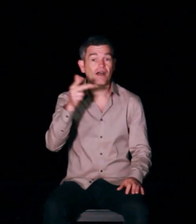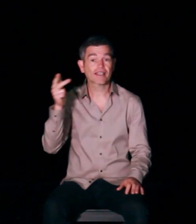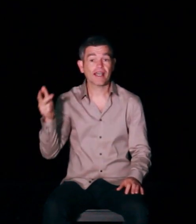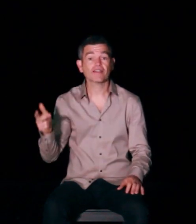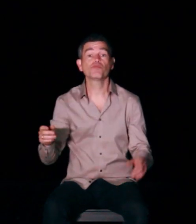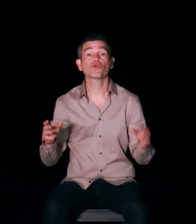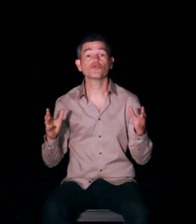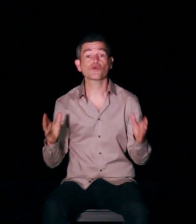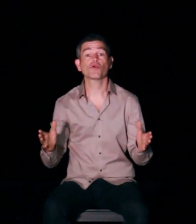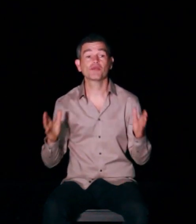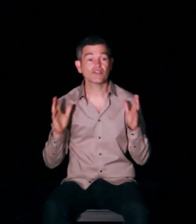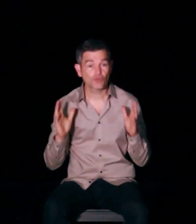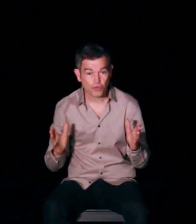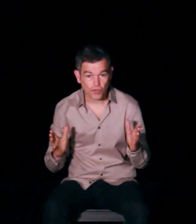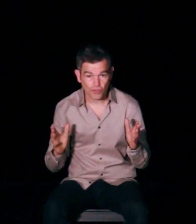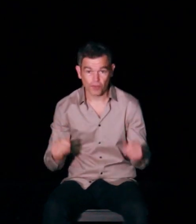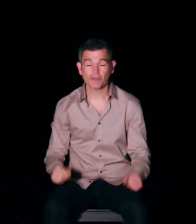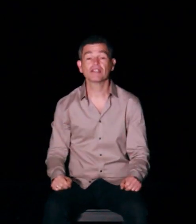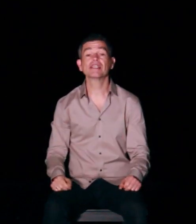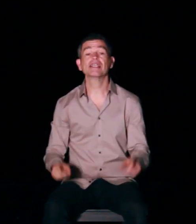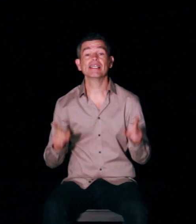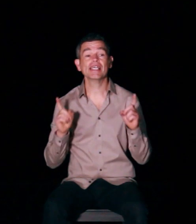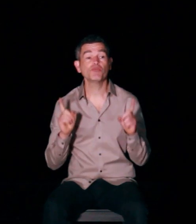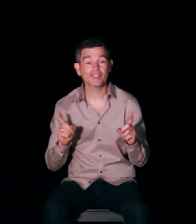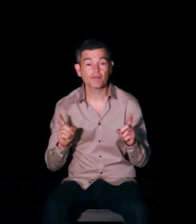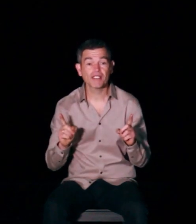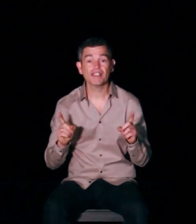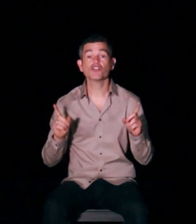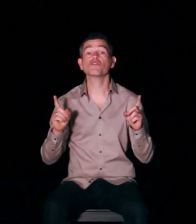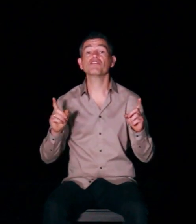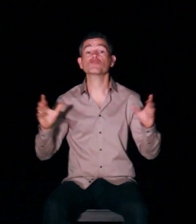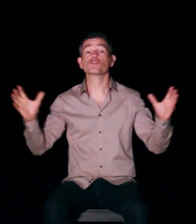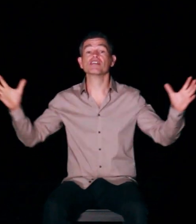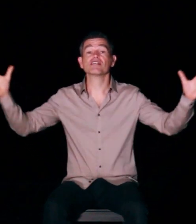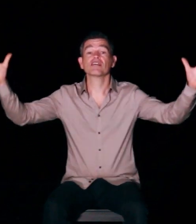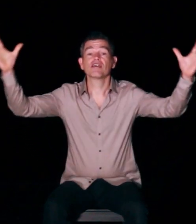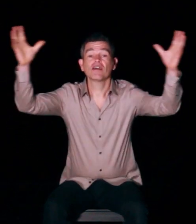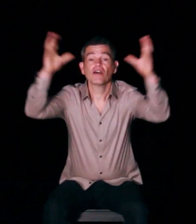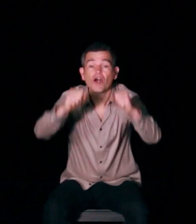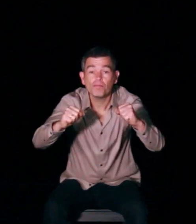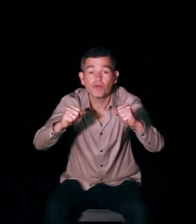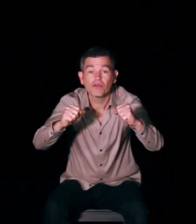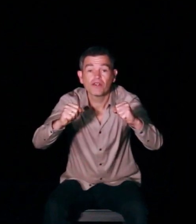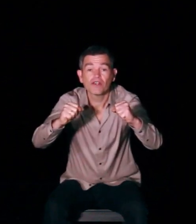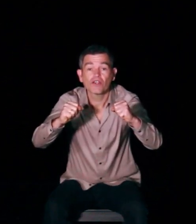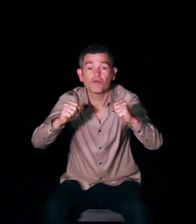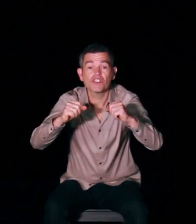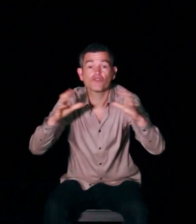4, pour que nous soyons bien tous ensemble. Et pour terminer, je vais faire ce geste, hop, comme si